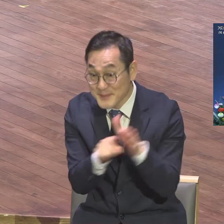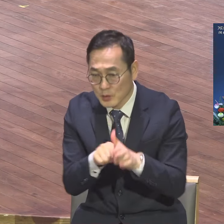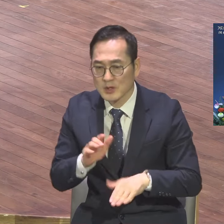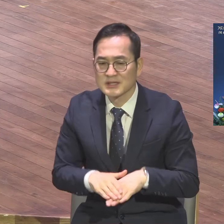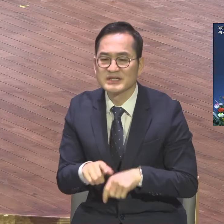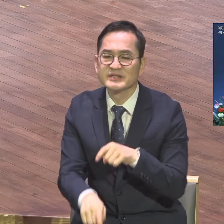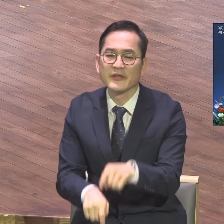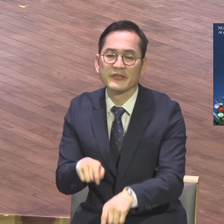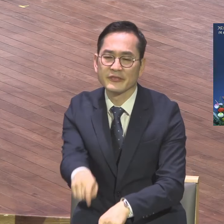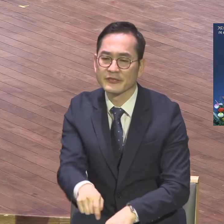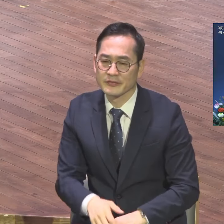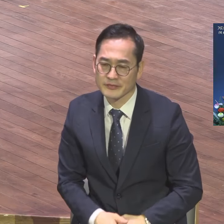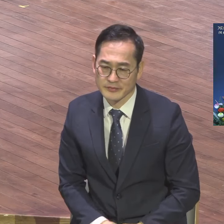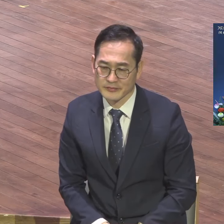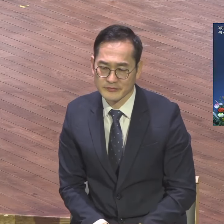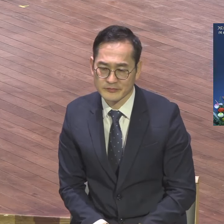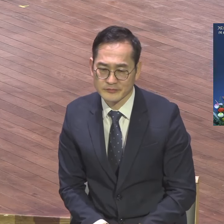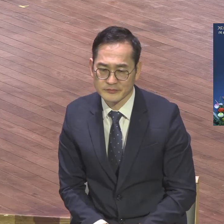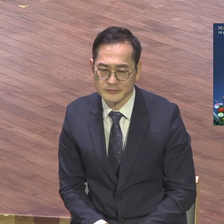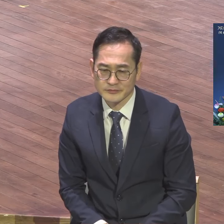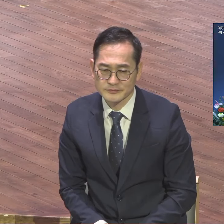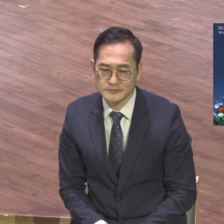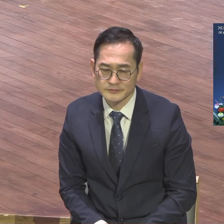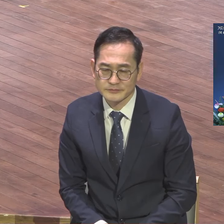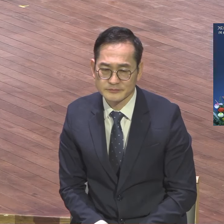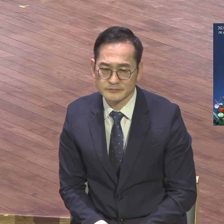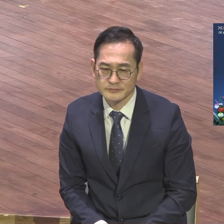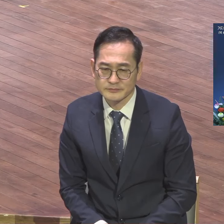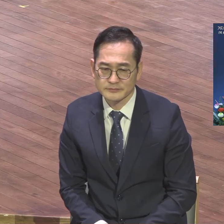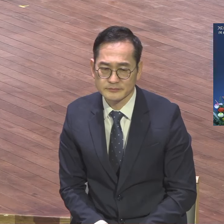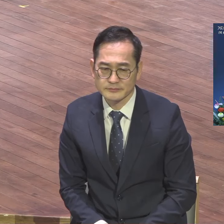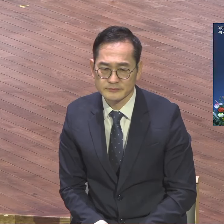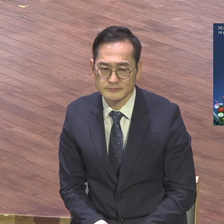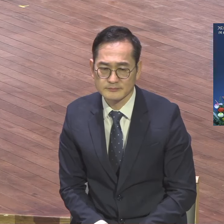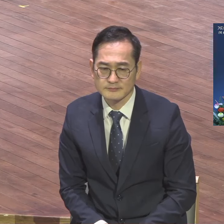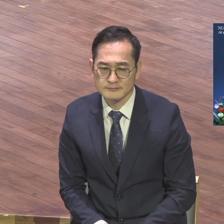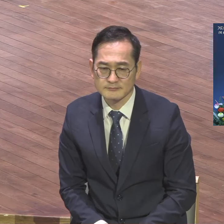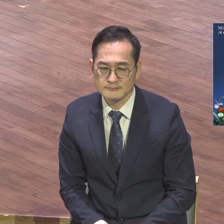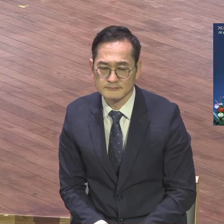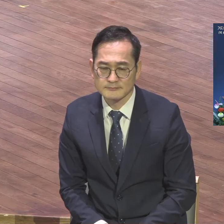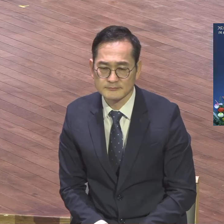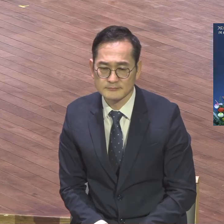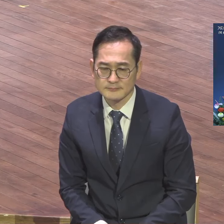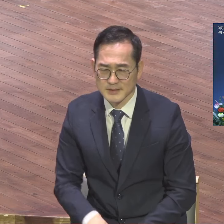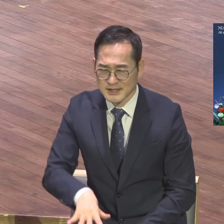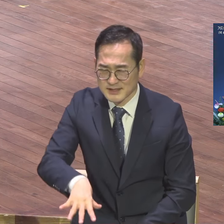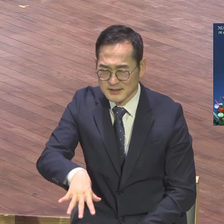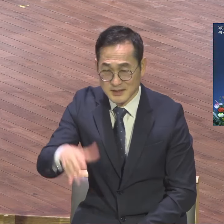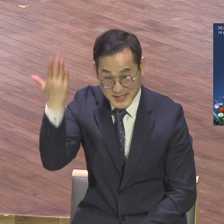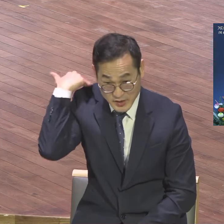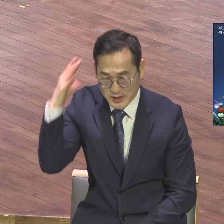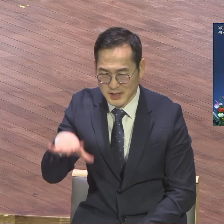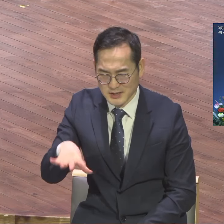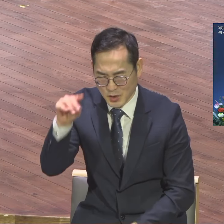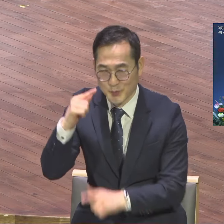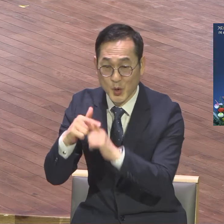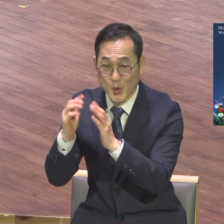이게 신앙생활 재미에요. 참 재미있습니다. 신납니다. 이 초대교회에요. 이게 성령의 사람이에요.